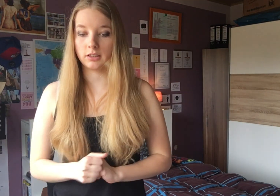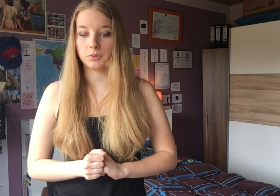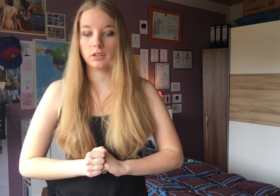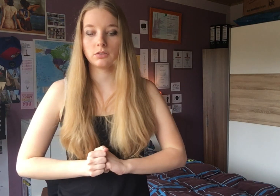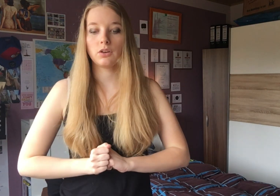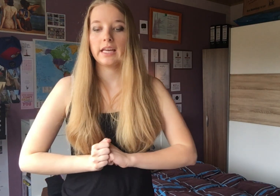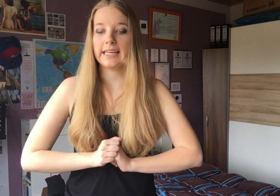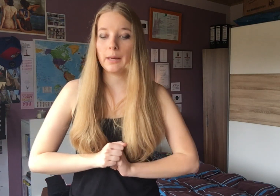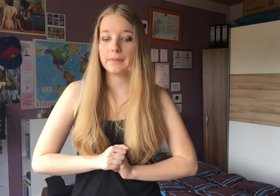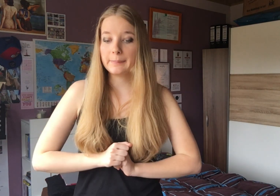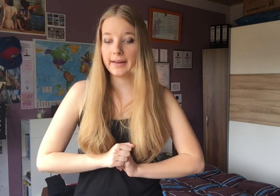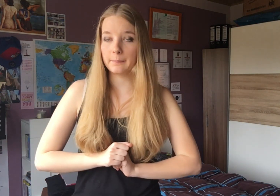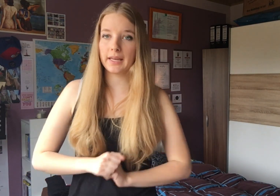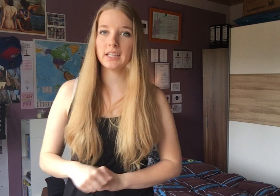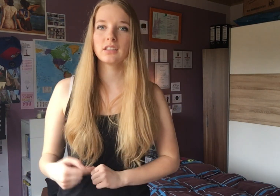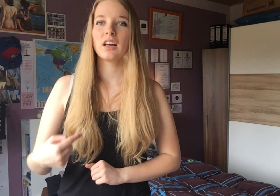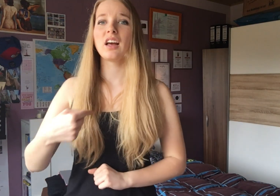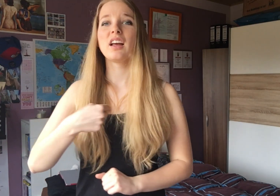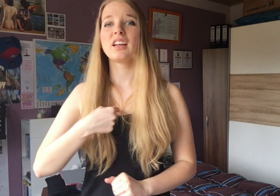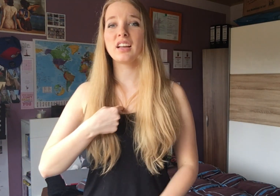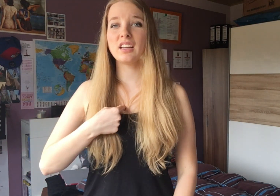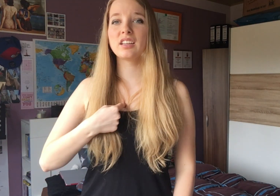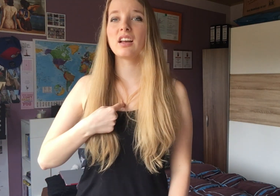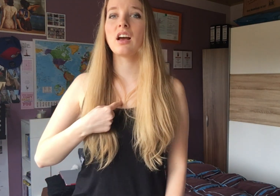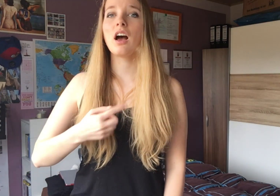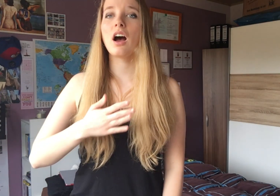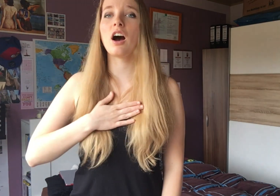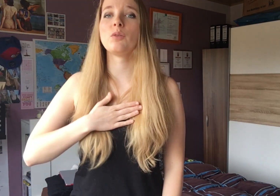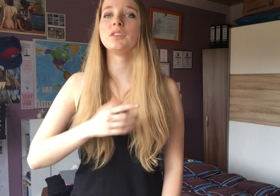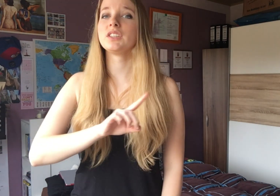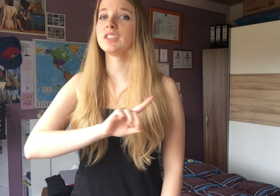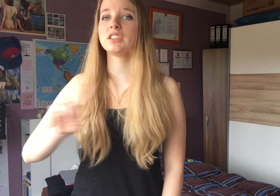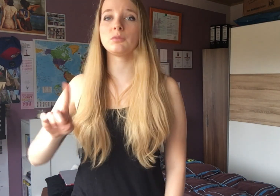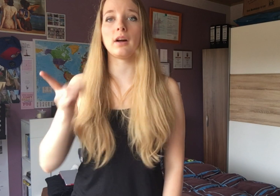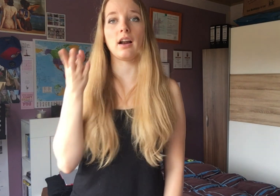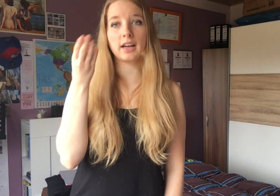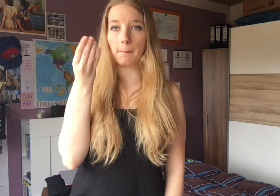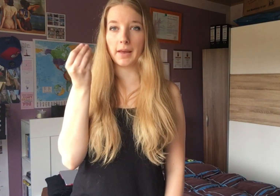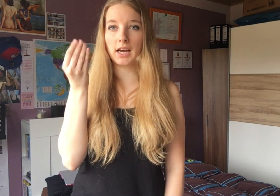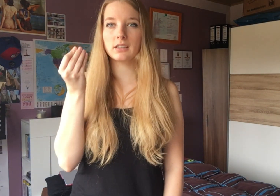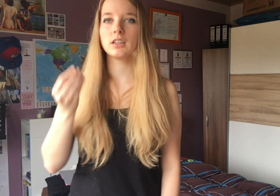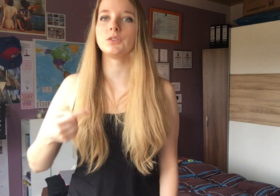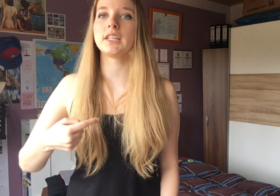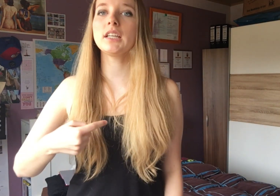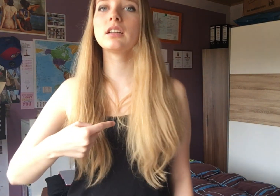leiser bin. Also ich habe nicht mal gemerkt, ich habe nicht mal gemerkt, also ich,